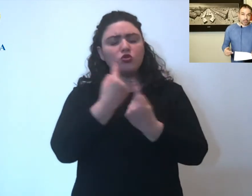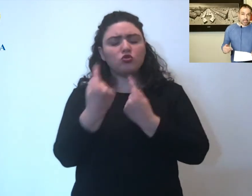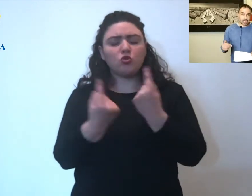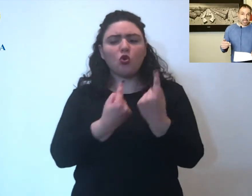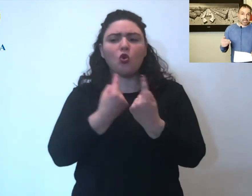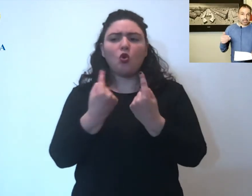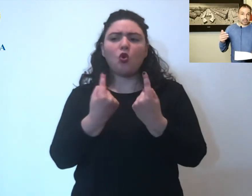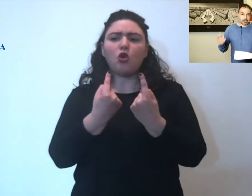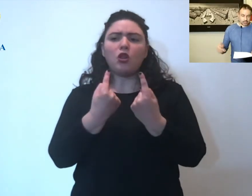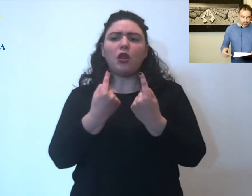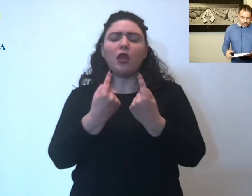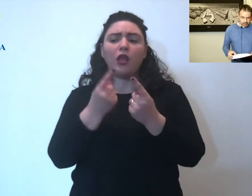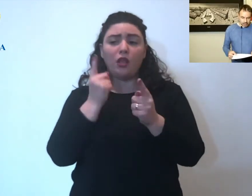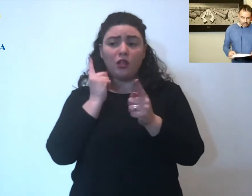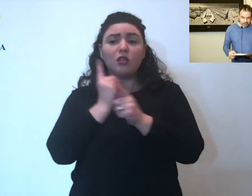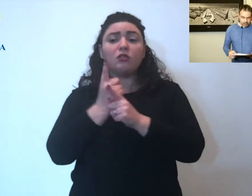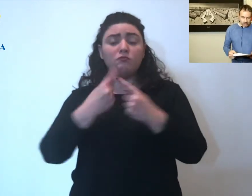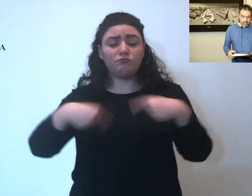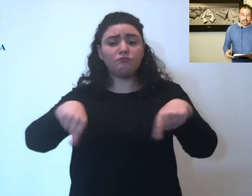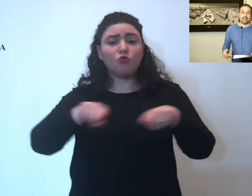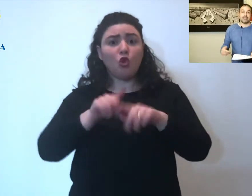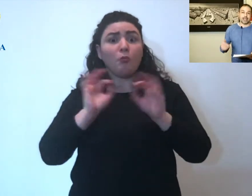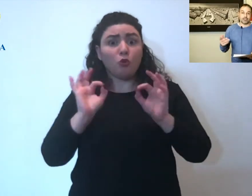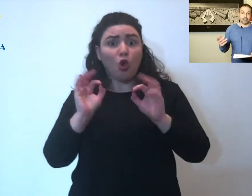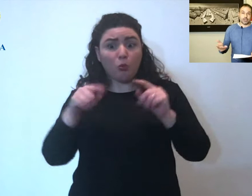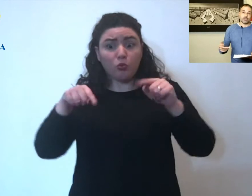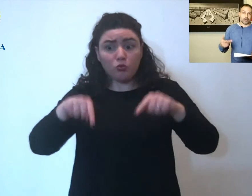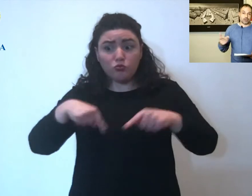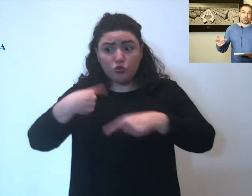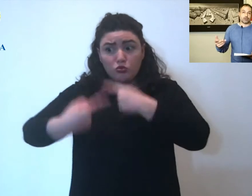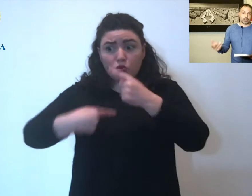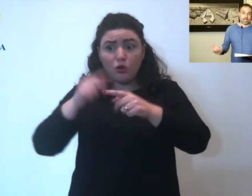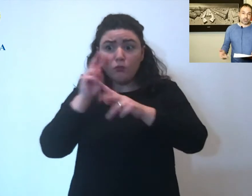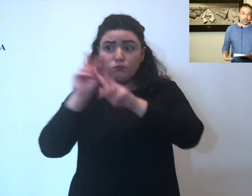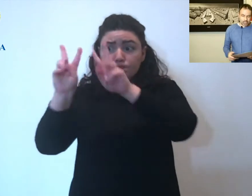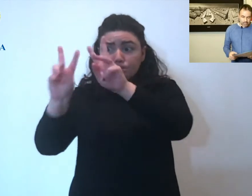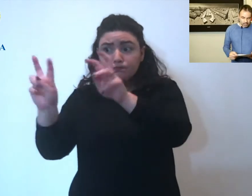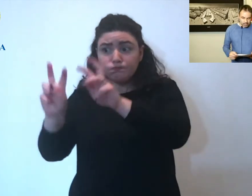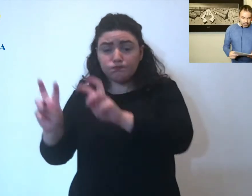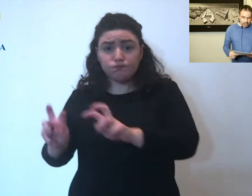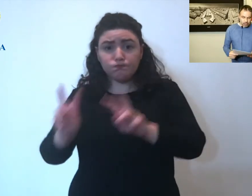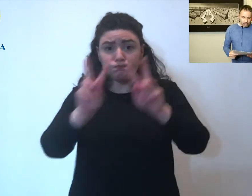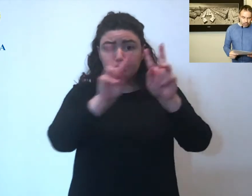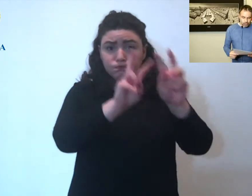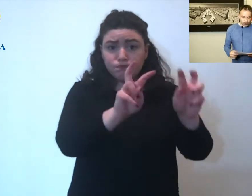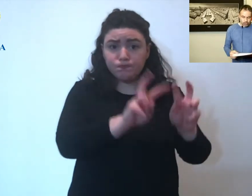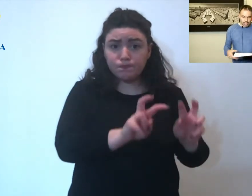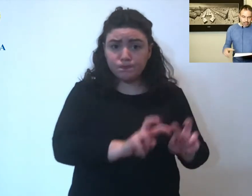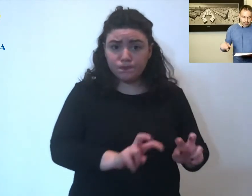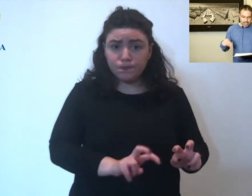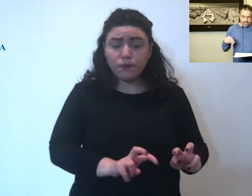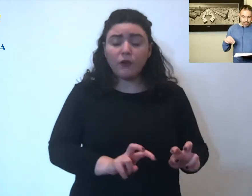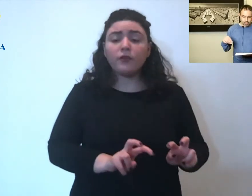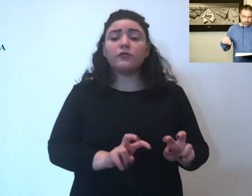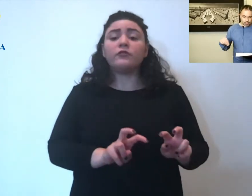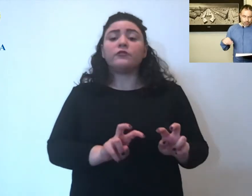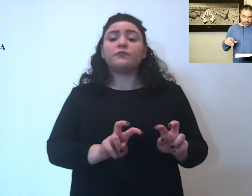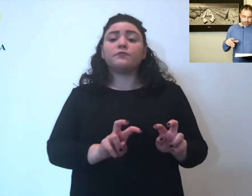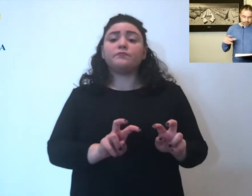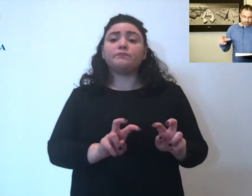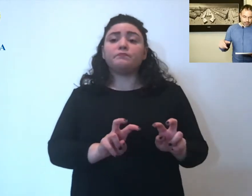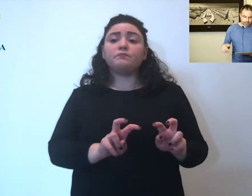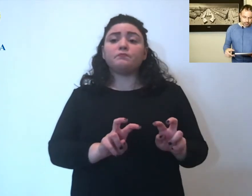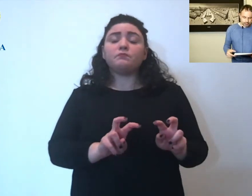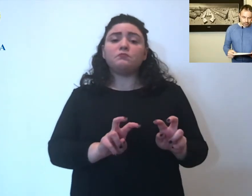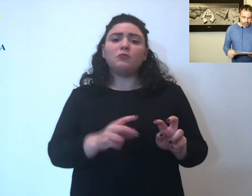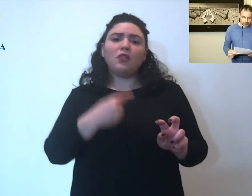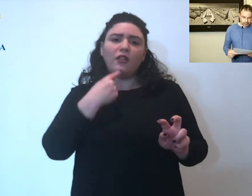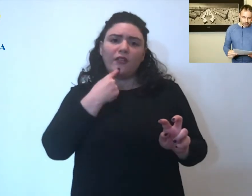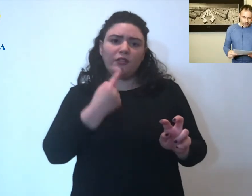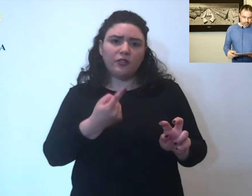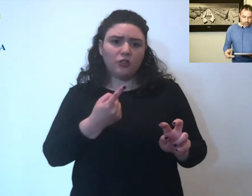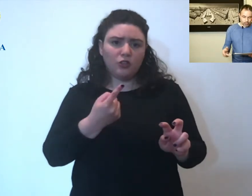situazione è in indagine, cioè c un'indagine in corso, abbiamo una